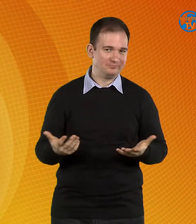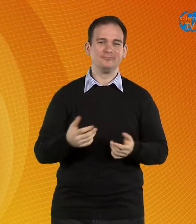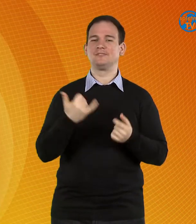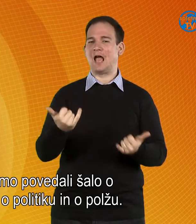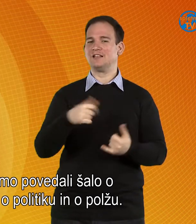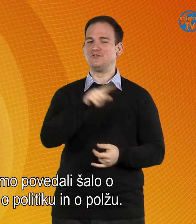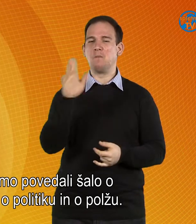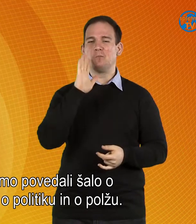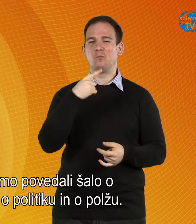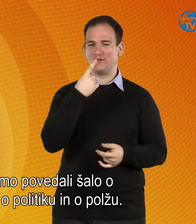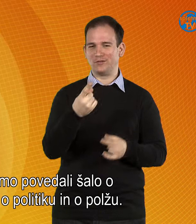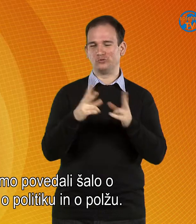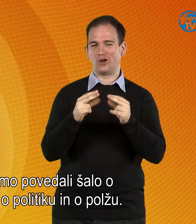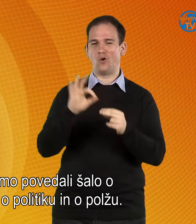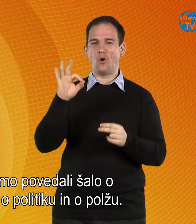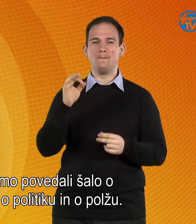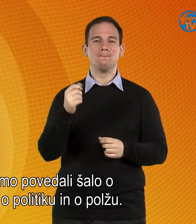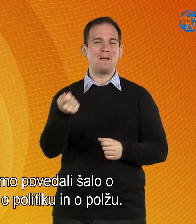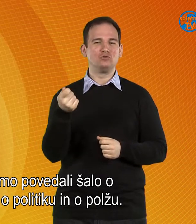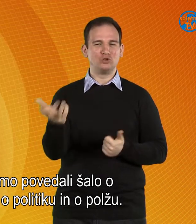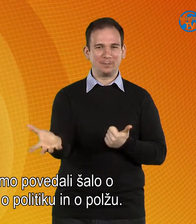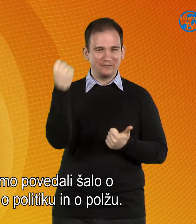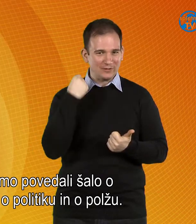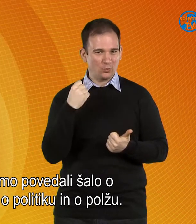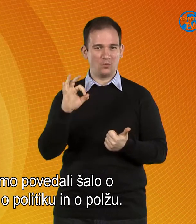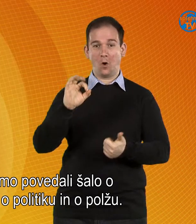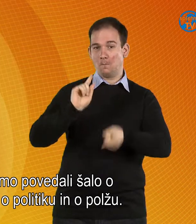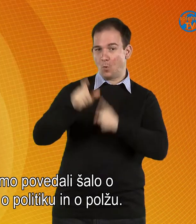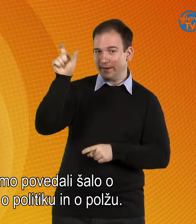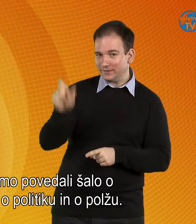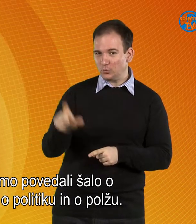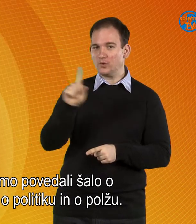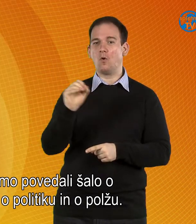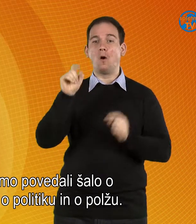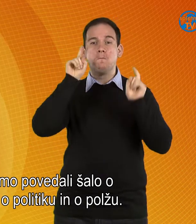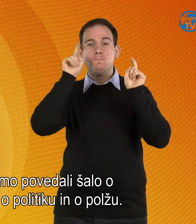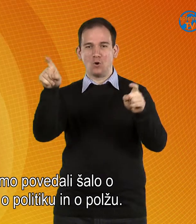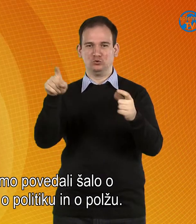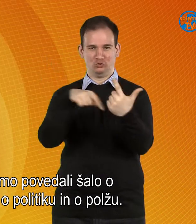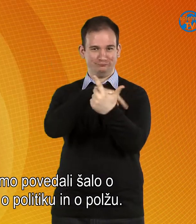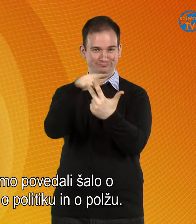Danes vam bomo povedali šalo o bančnem dvigu, o politiku in o povžu.